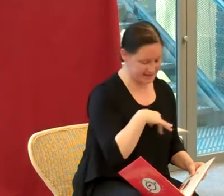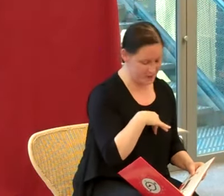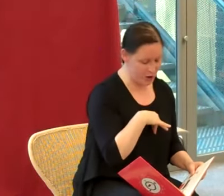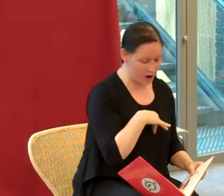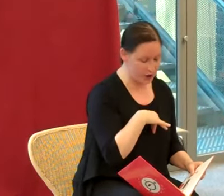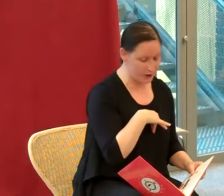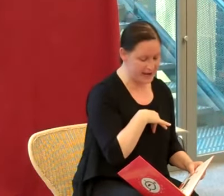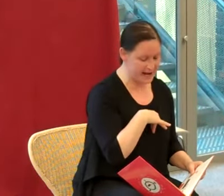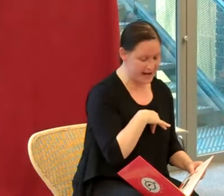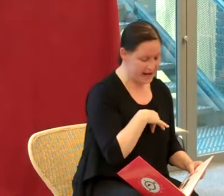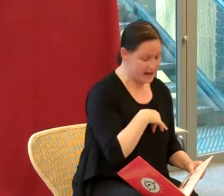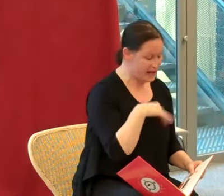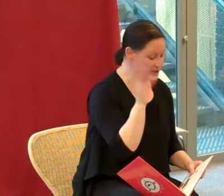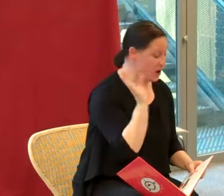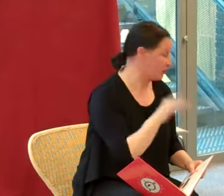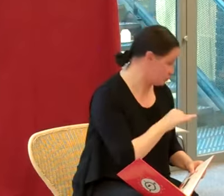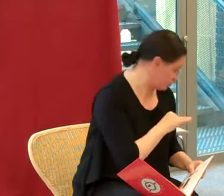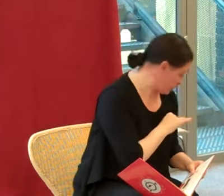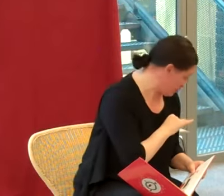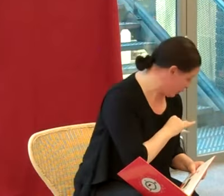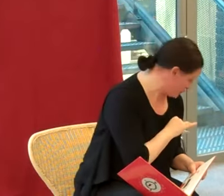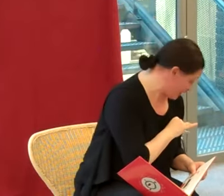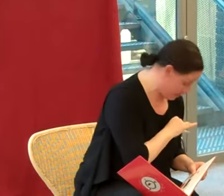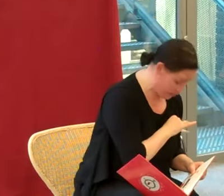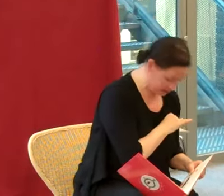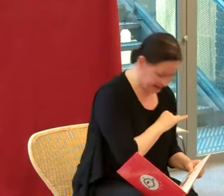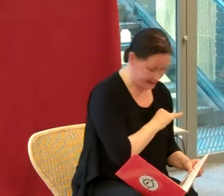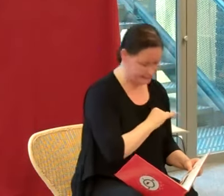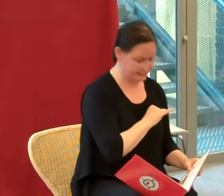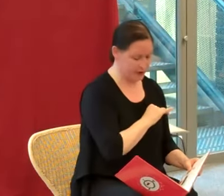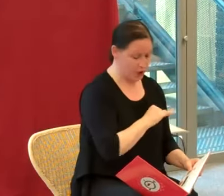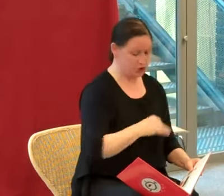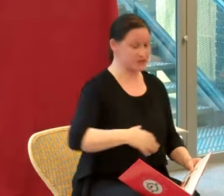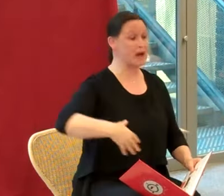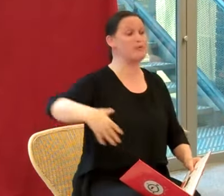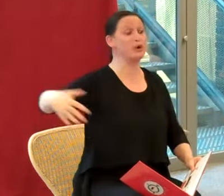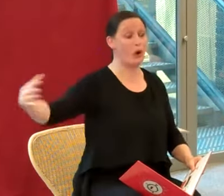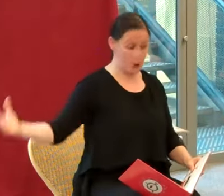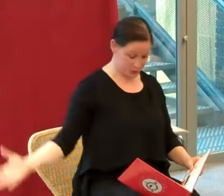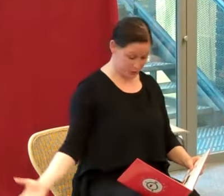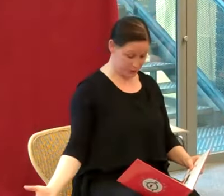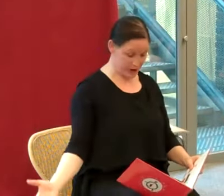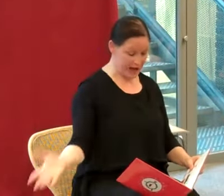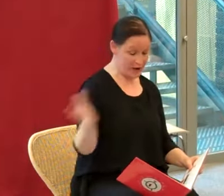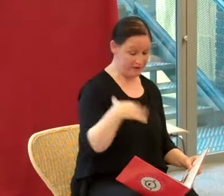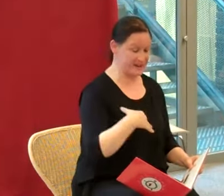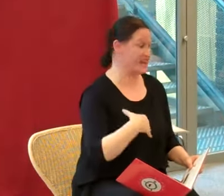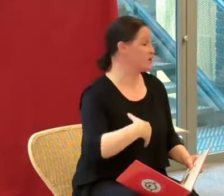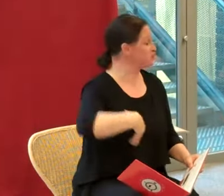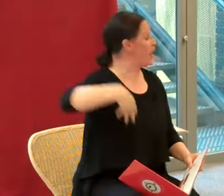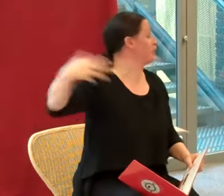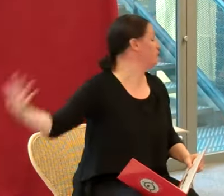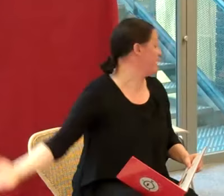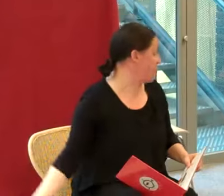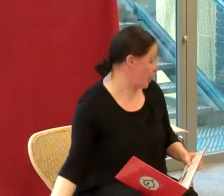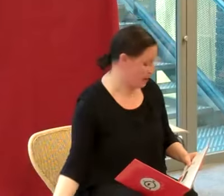agressez-moi encore une année, il sera toujours temps de me croquer l'an prochain. Je serai plus grosse et le festin n'en sera plus meilleur.